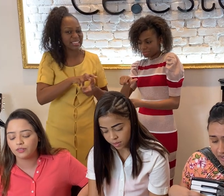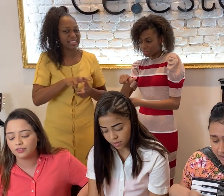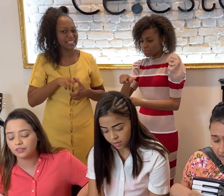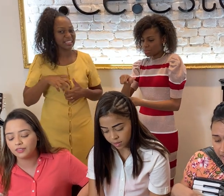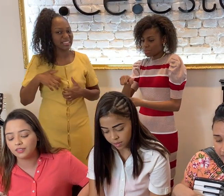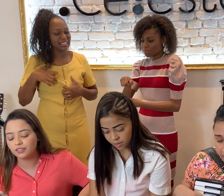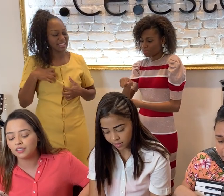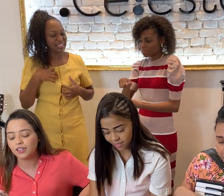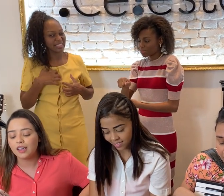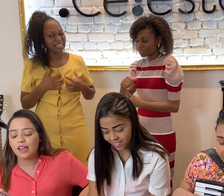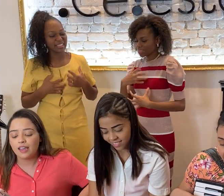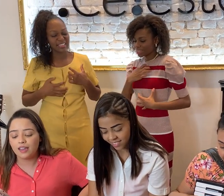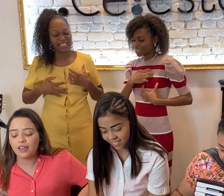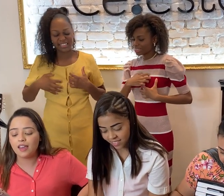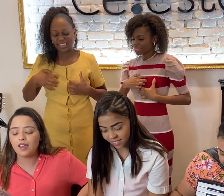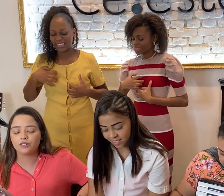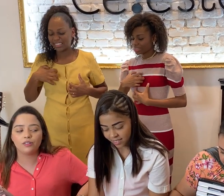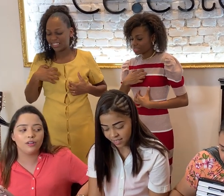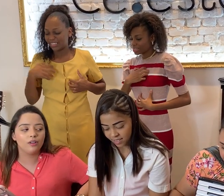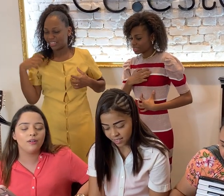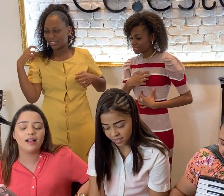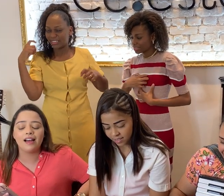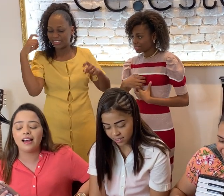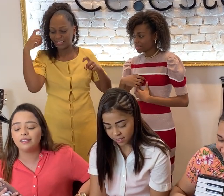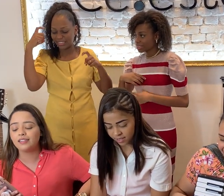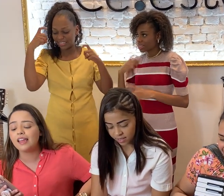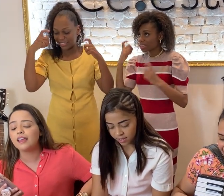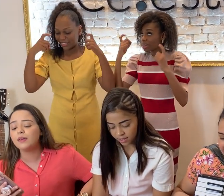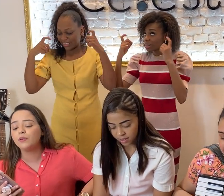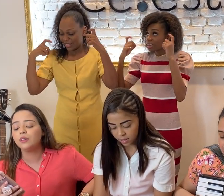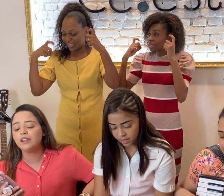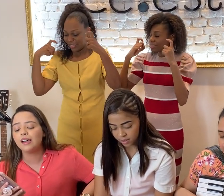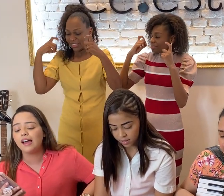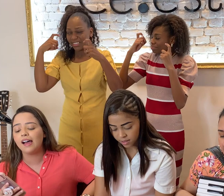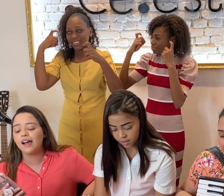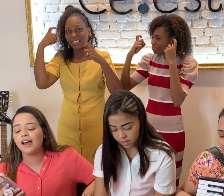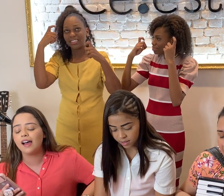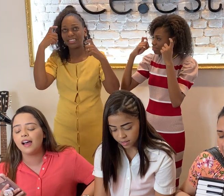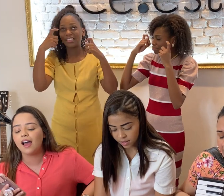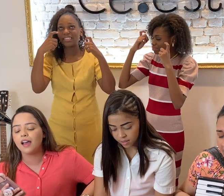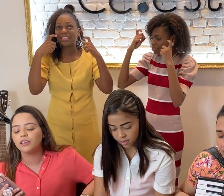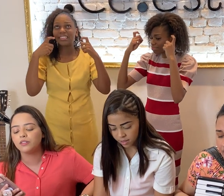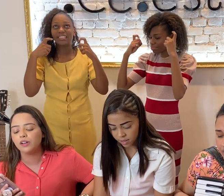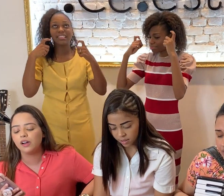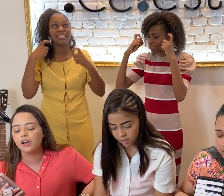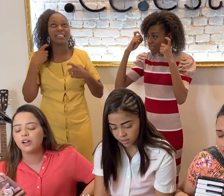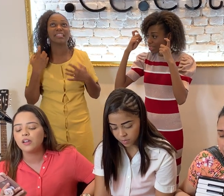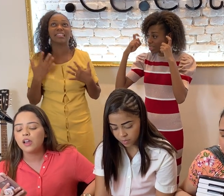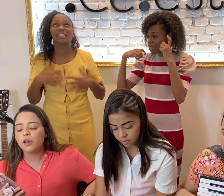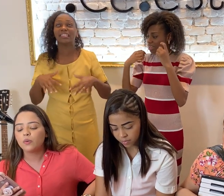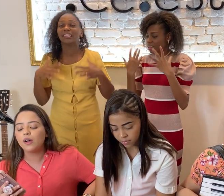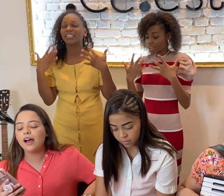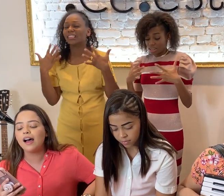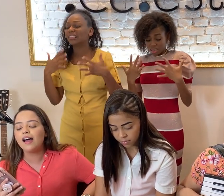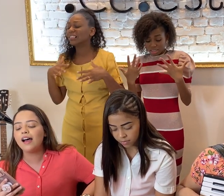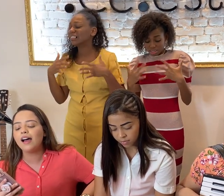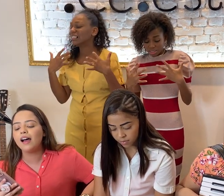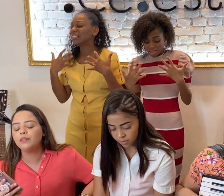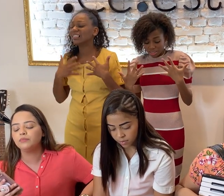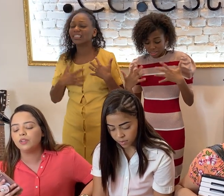atribulado, quando